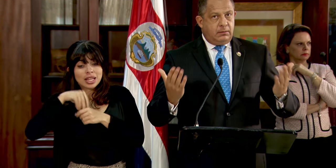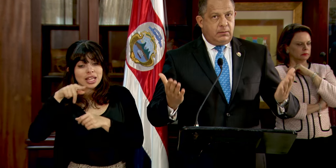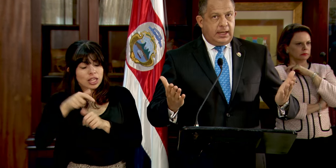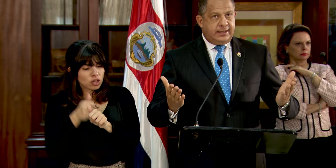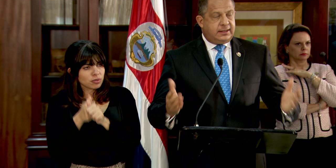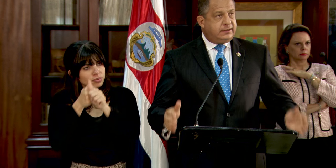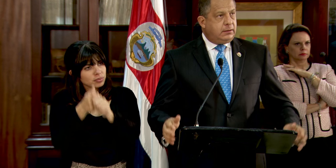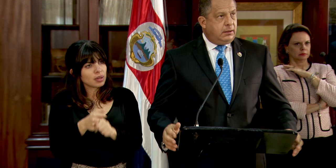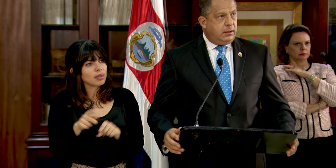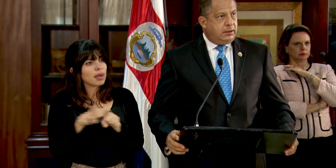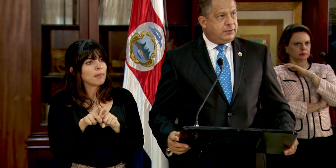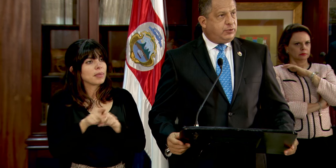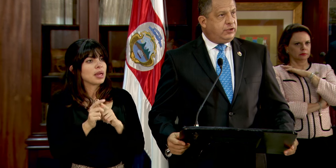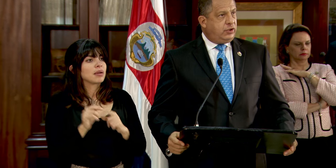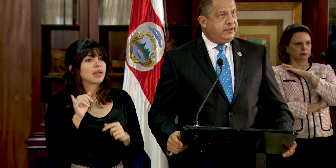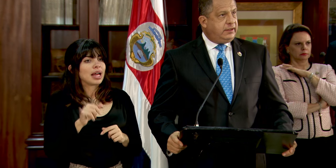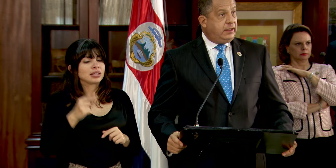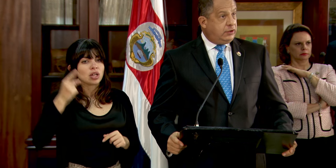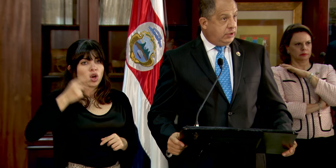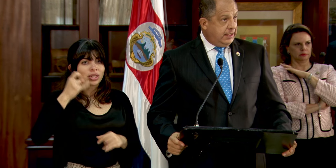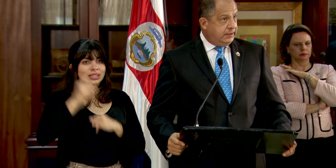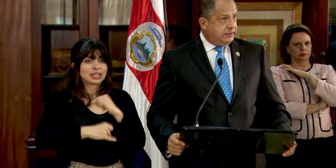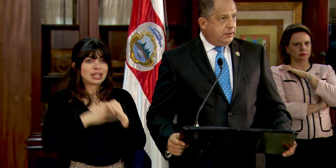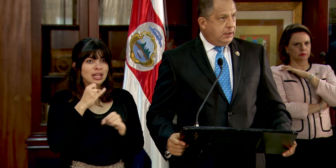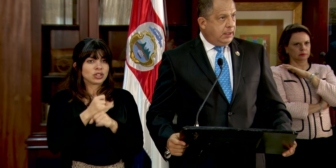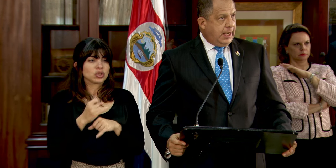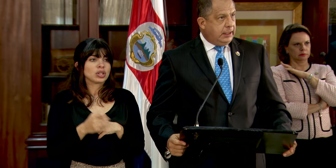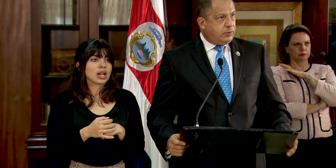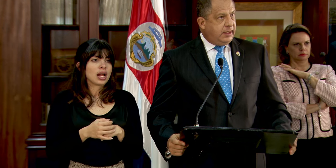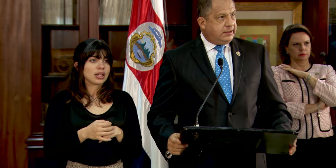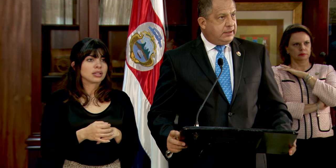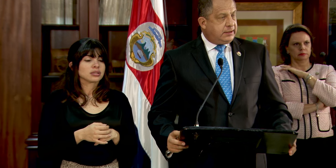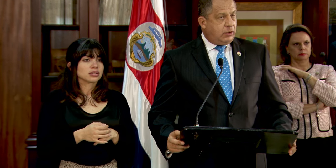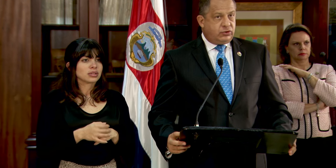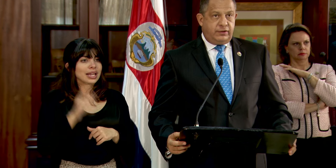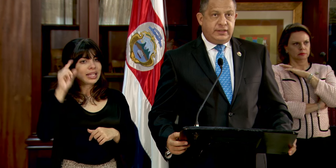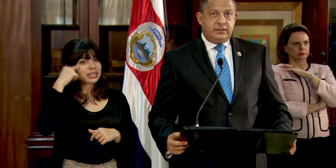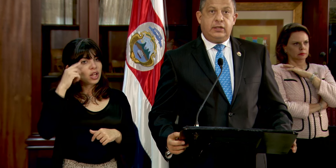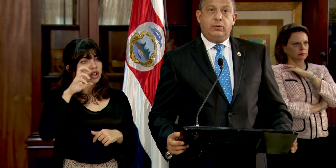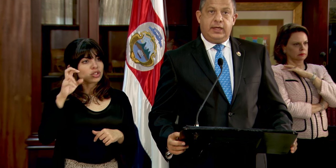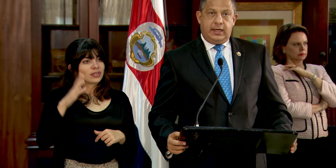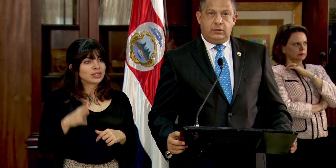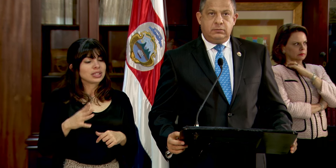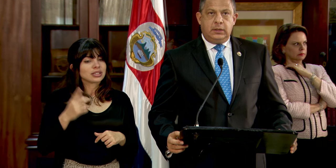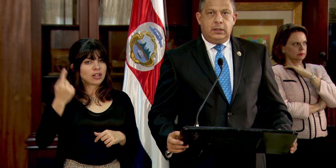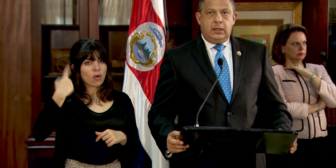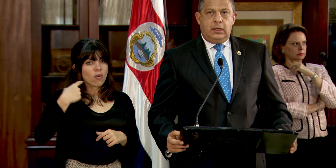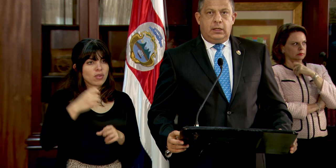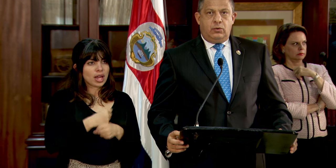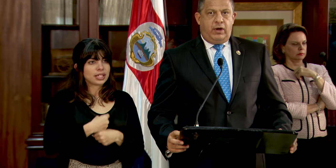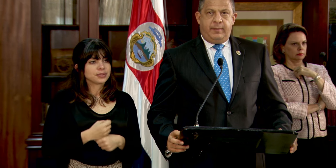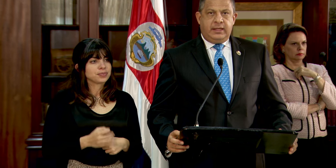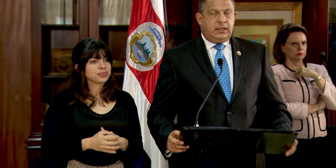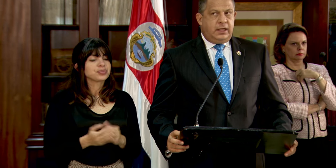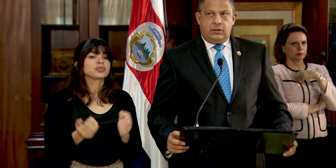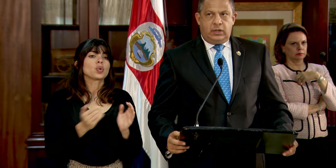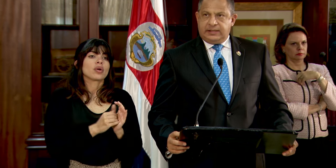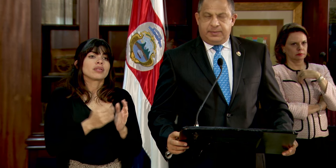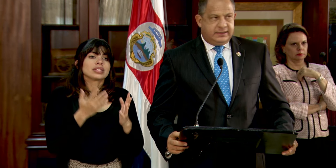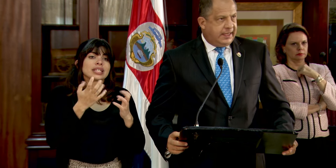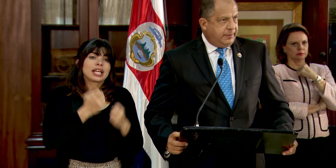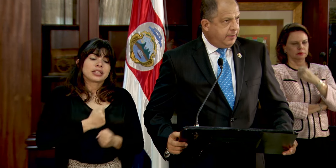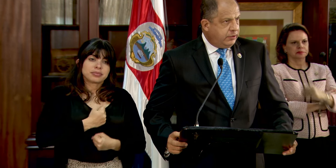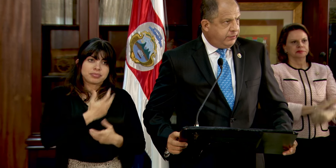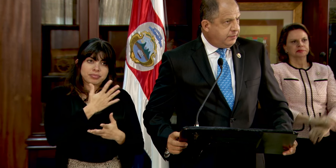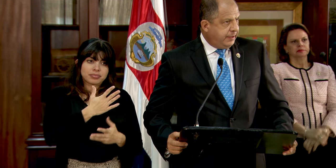apegue a esas disposiciones internacionales a las cuales el Estado Costa Rica estaría obligado. Nuevamente, quiero